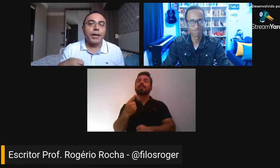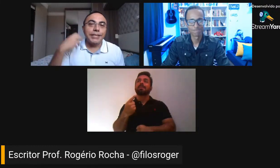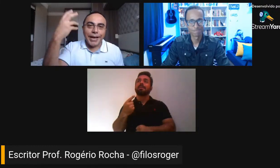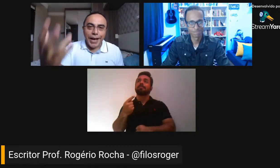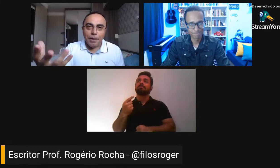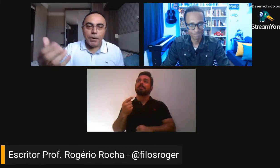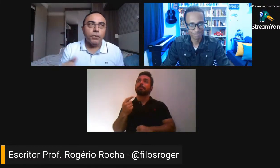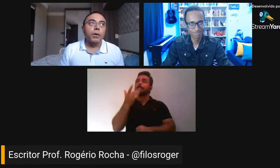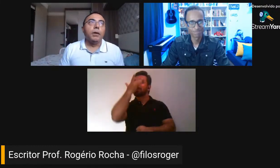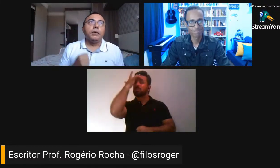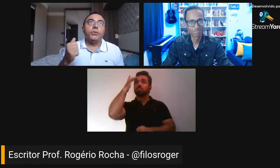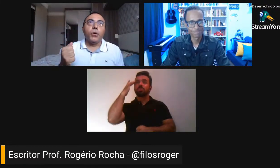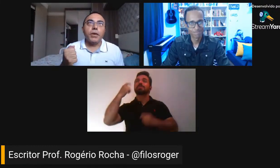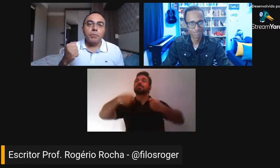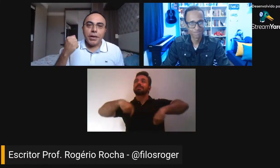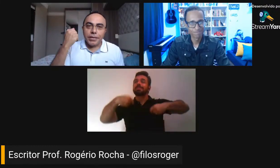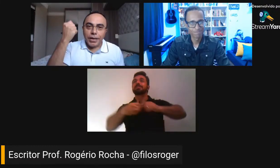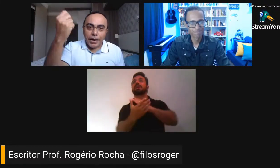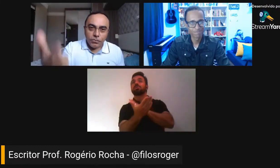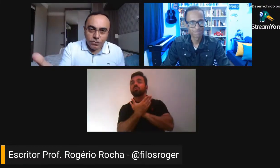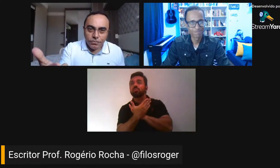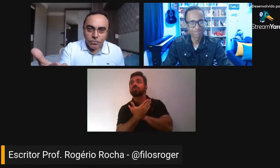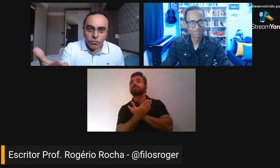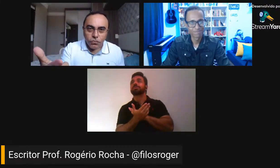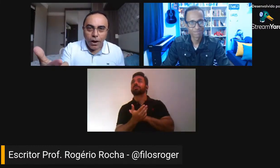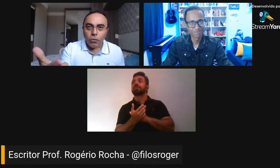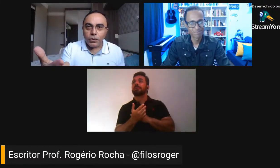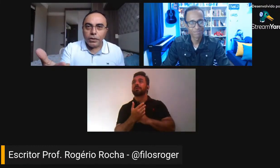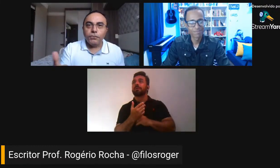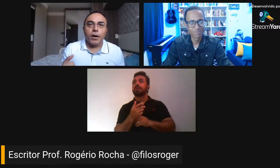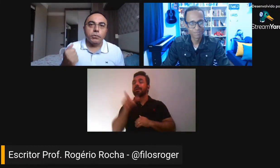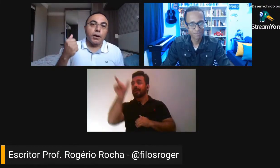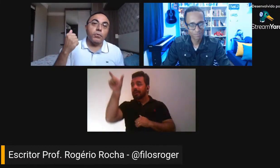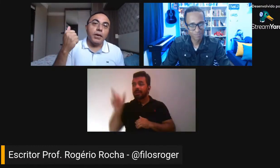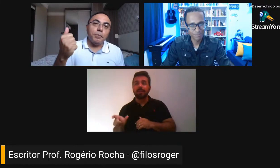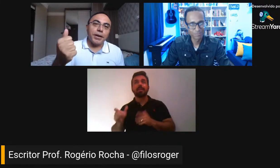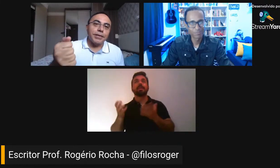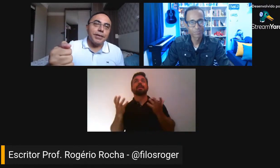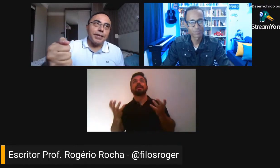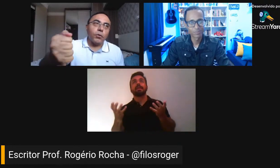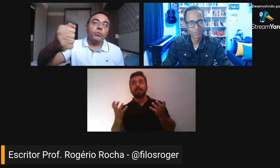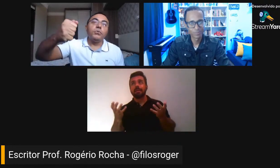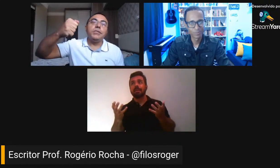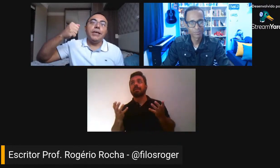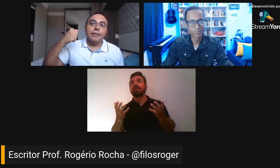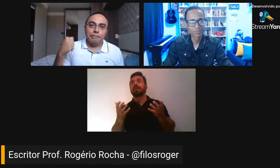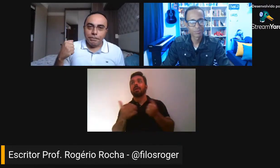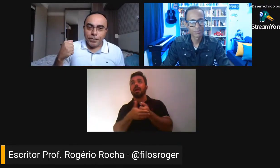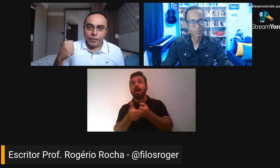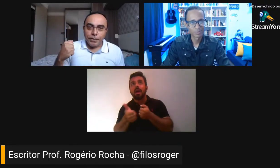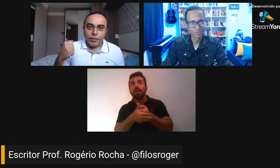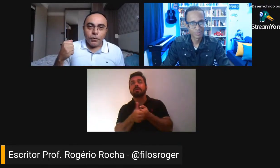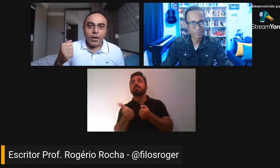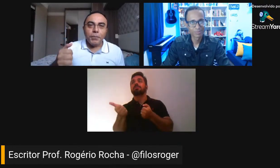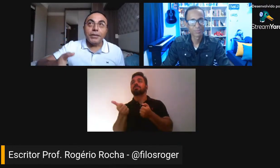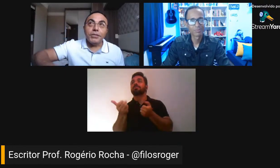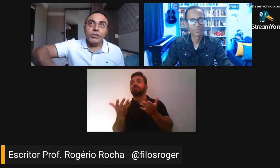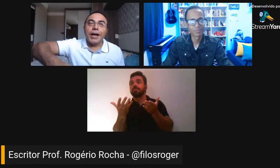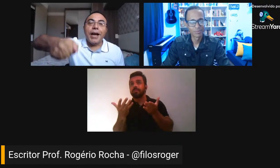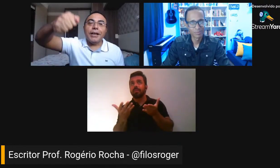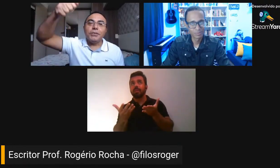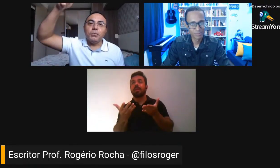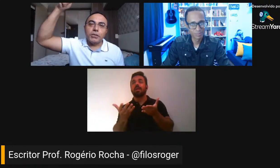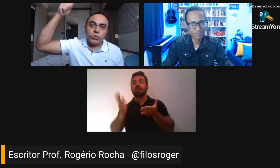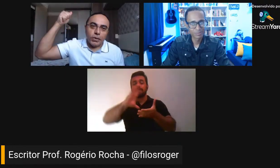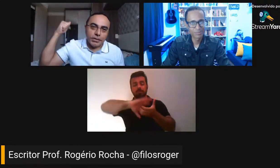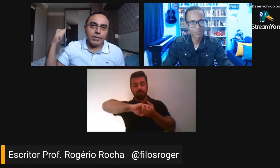mão, para lhe dar a mão, de alguém para lhe dar algo que lhe falta, alguém para lhe conduzir, alguém para lhe